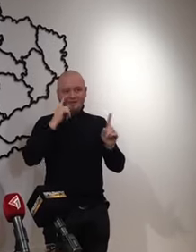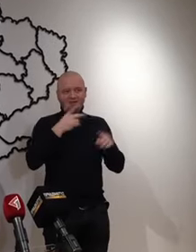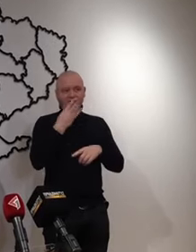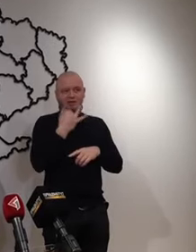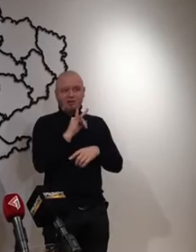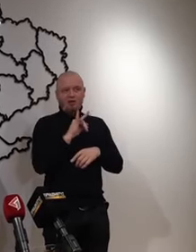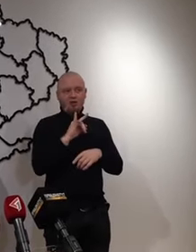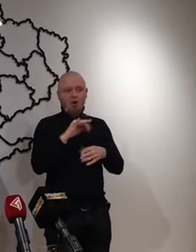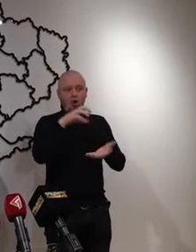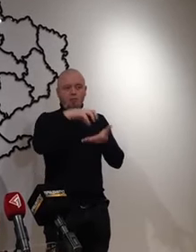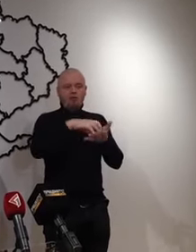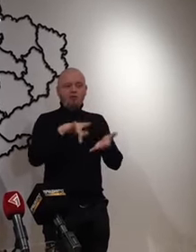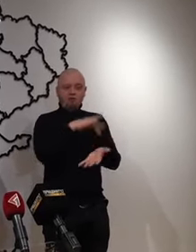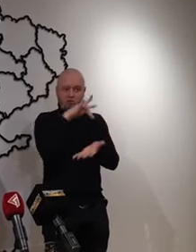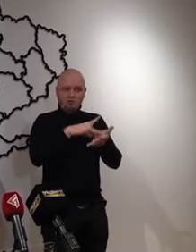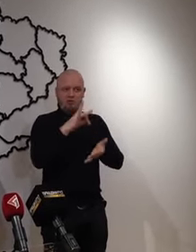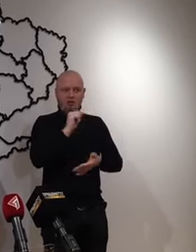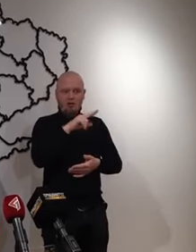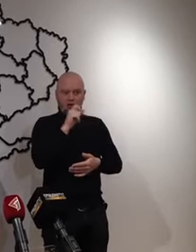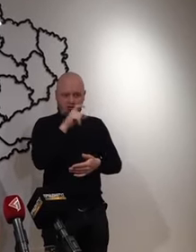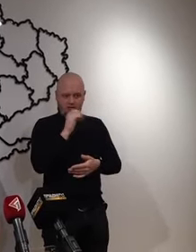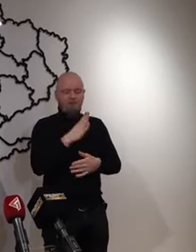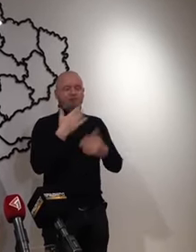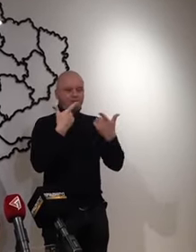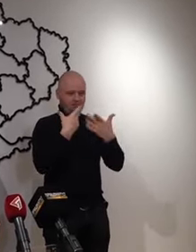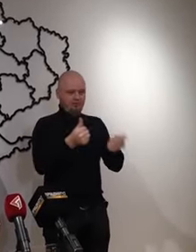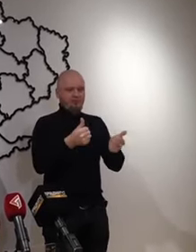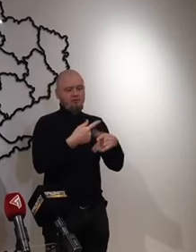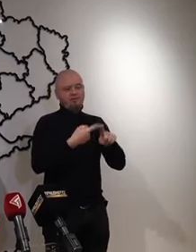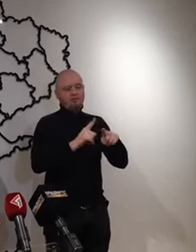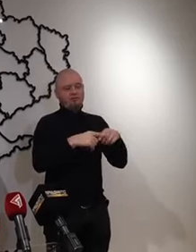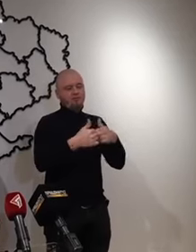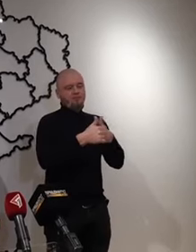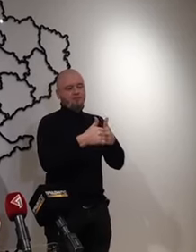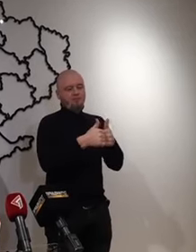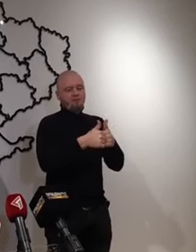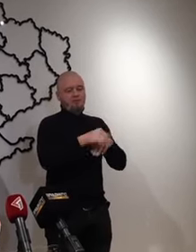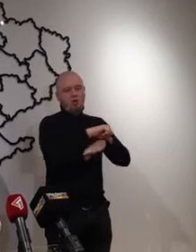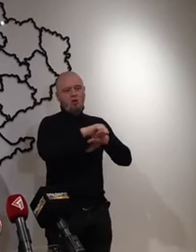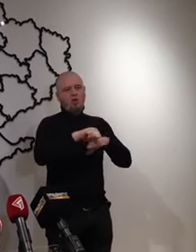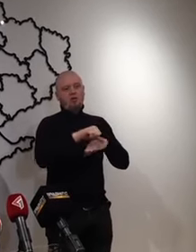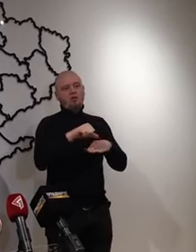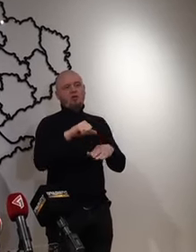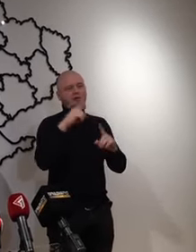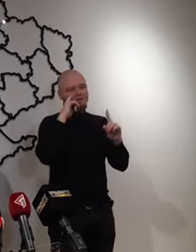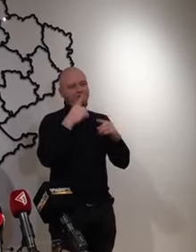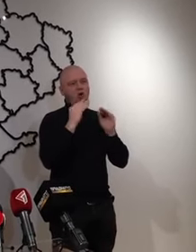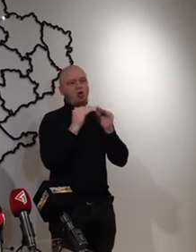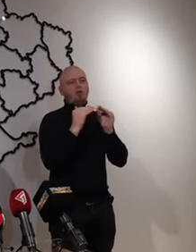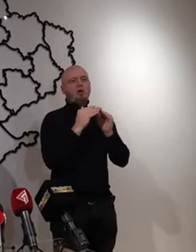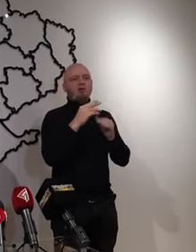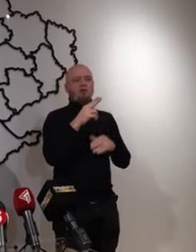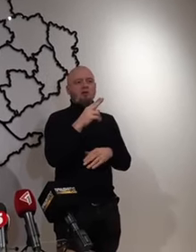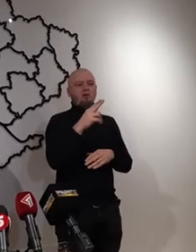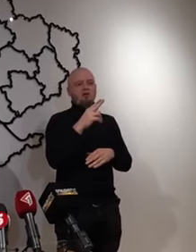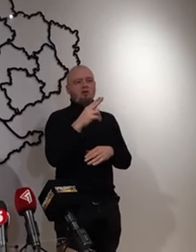містер Одахід? Це на Україні містер Одахід цивільний об Цивільний об'єкт, тобто що?